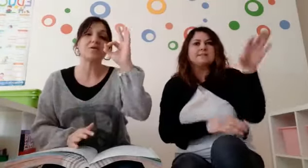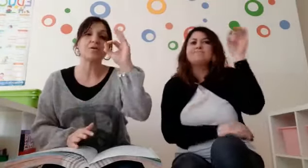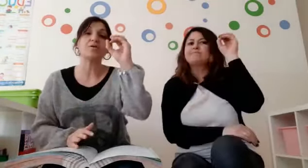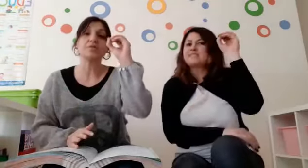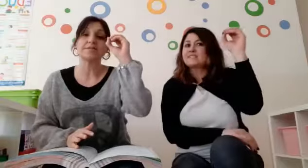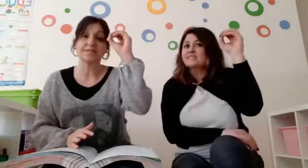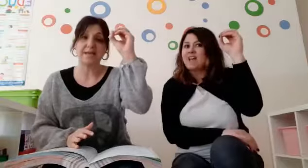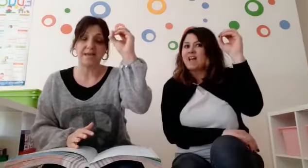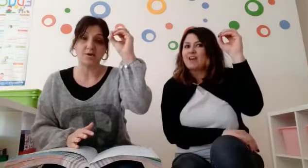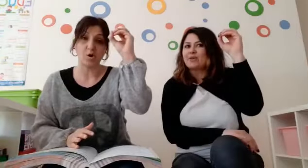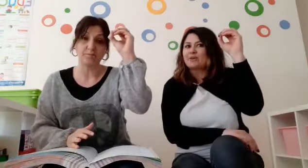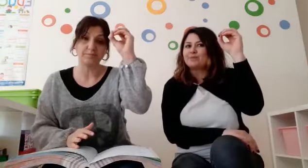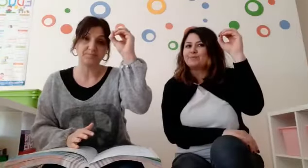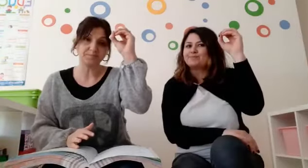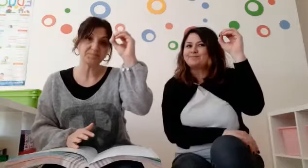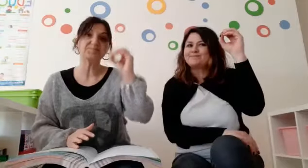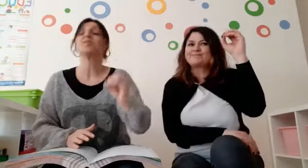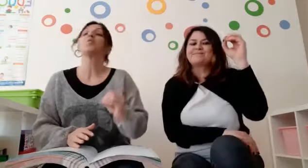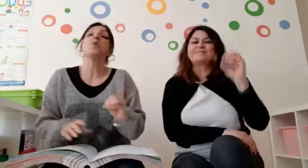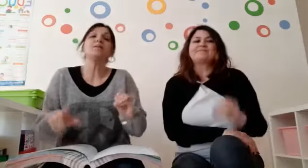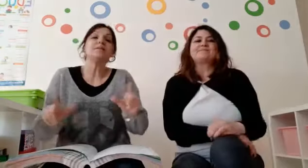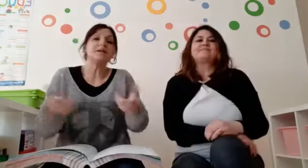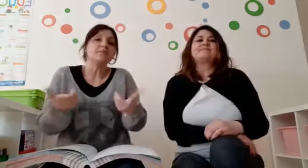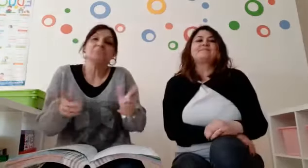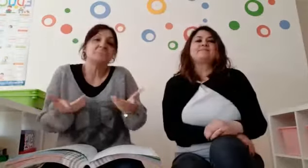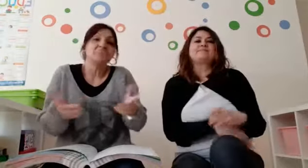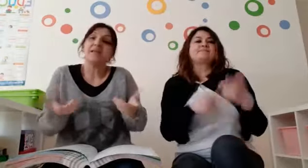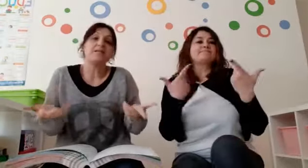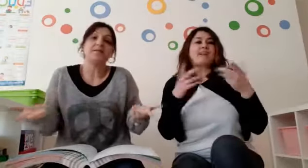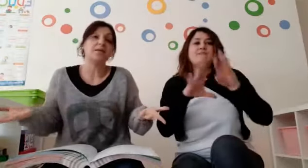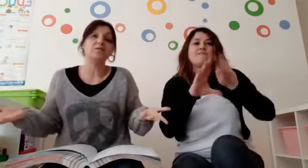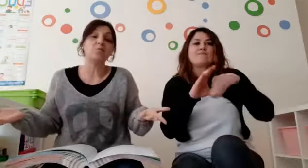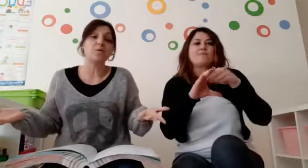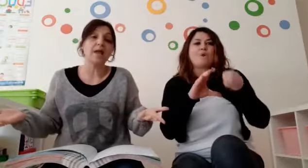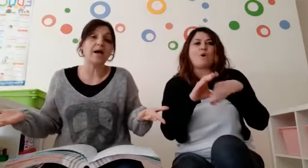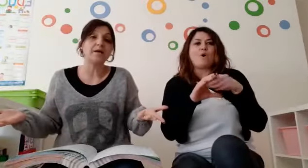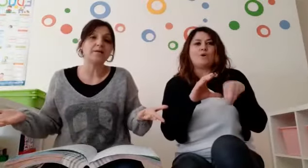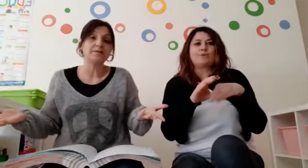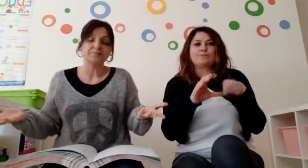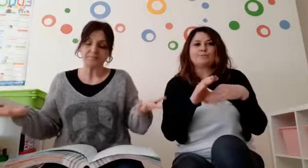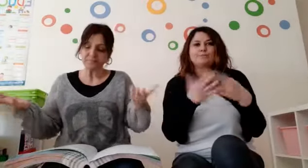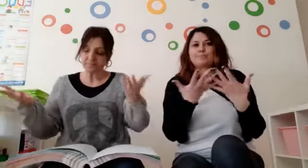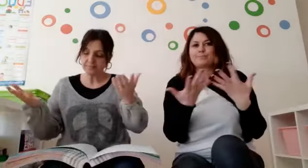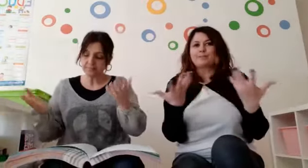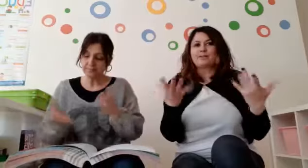Zero, zero. Quindi niente, nulla.